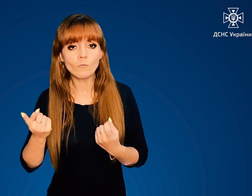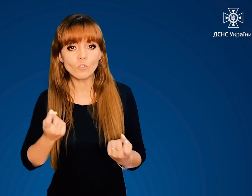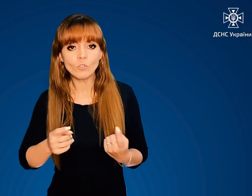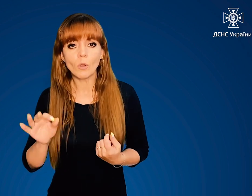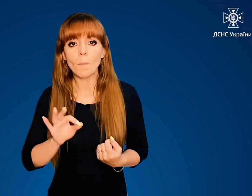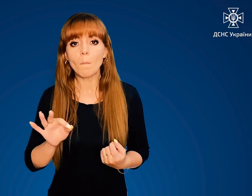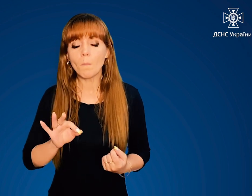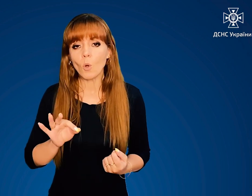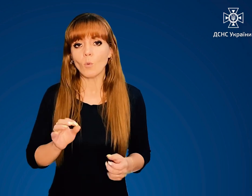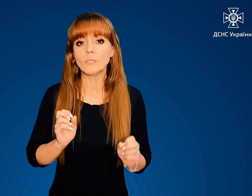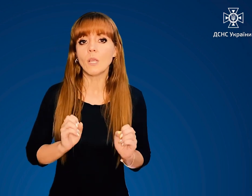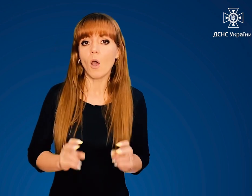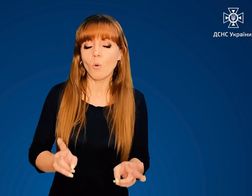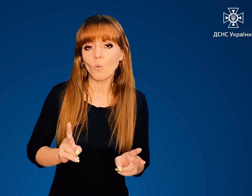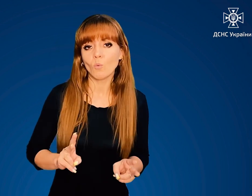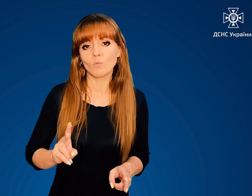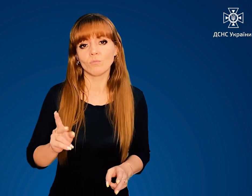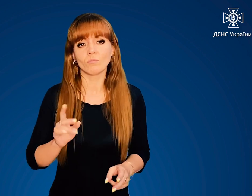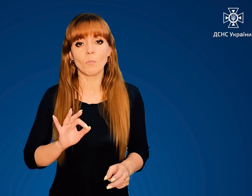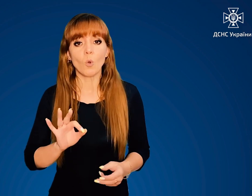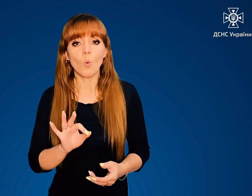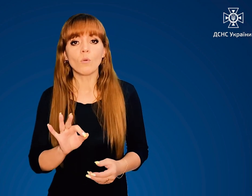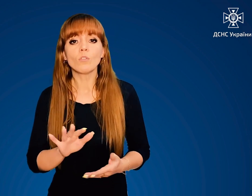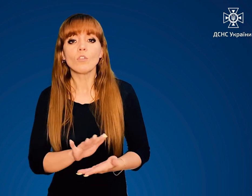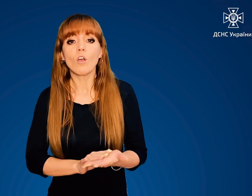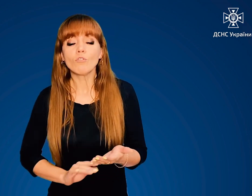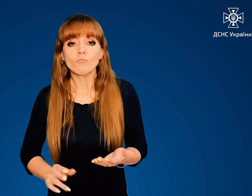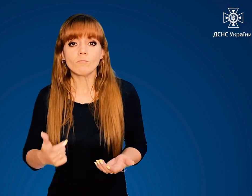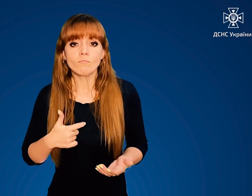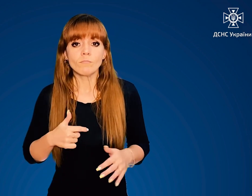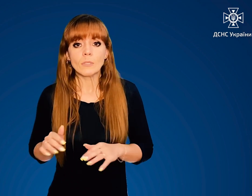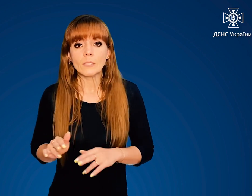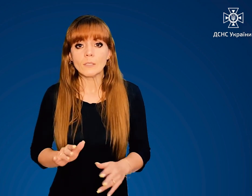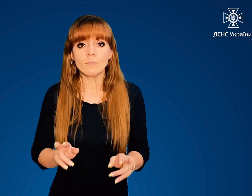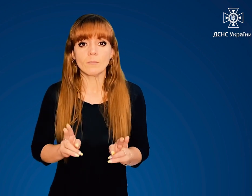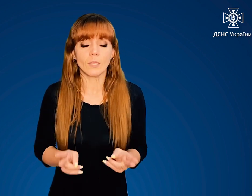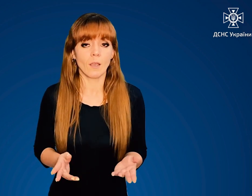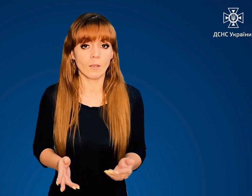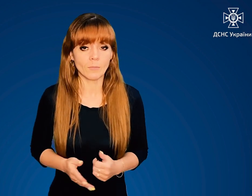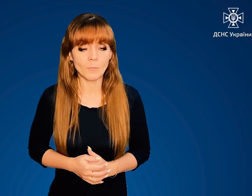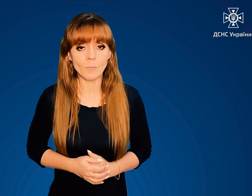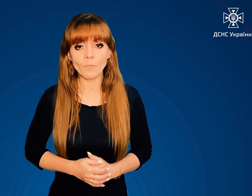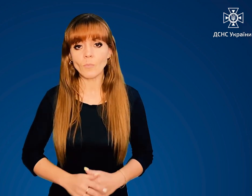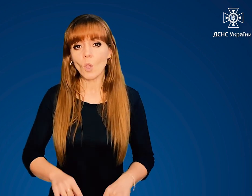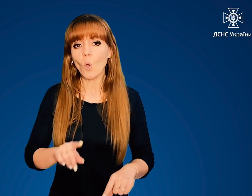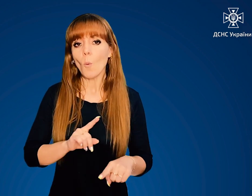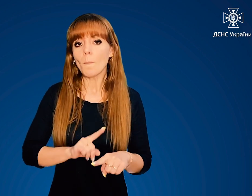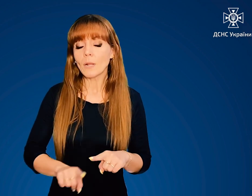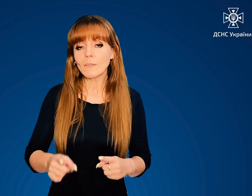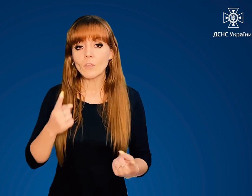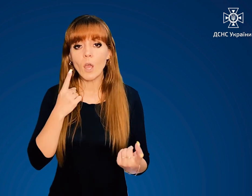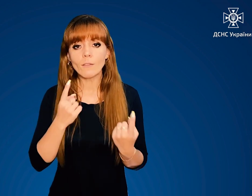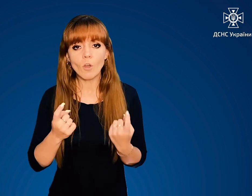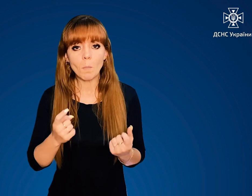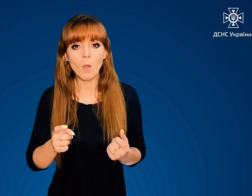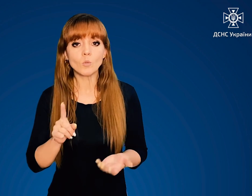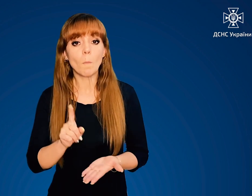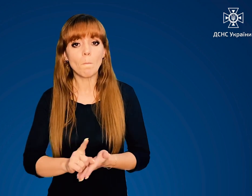сповіщення про відповідну загрозу та про подальші дії. Оперативну інформацію